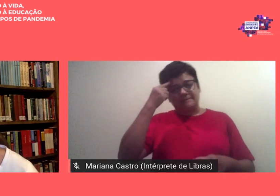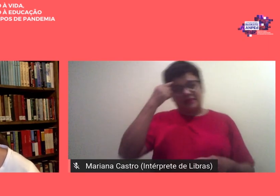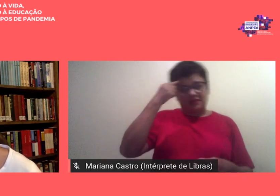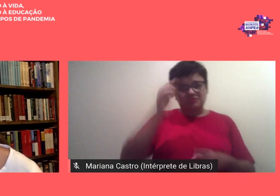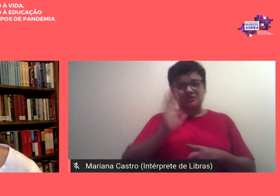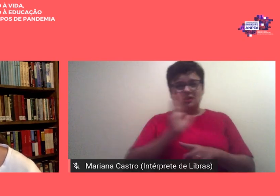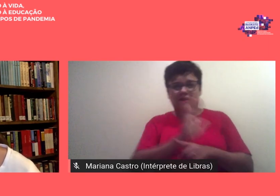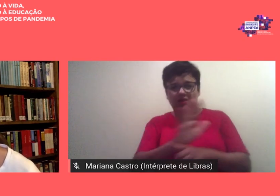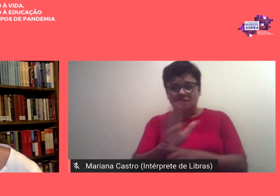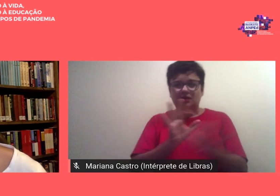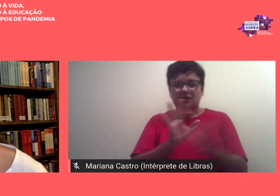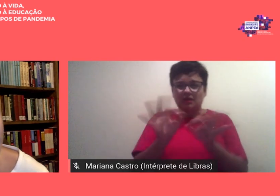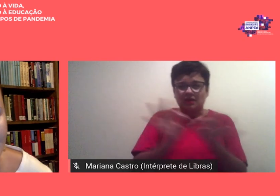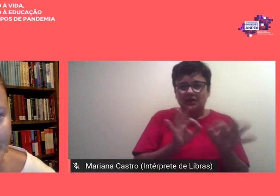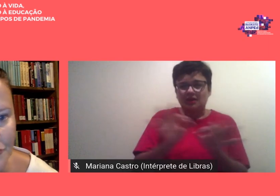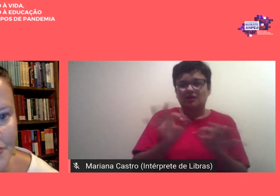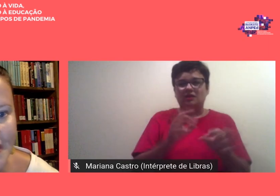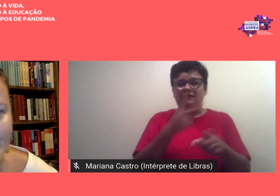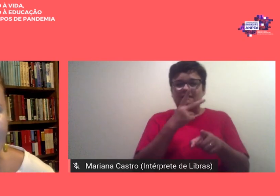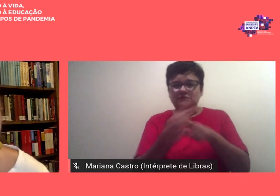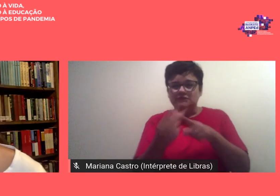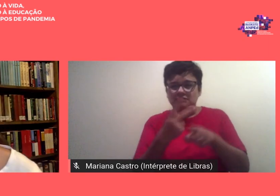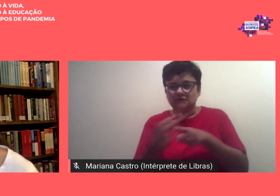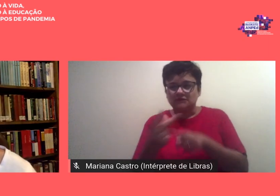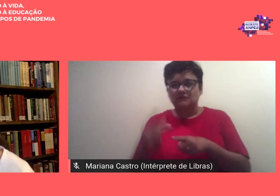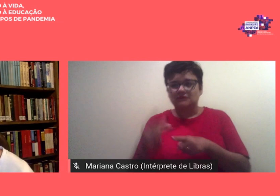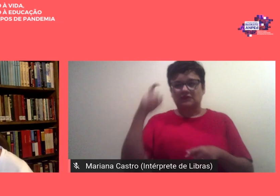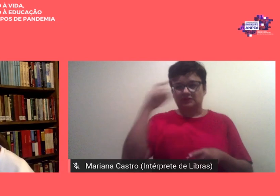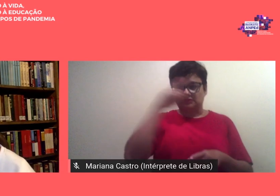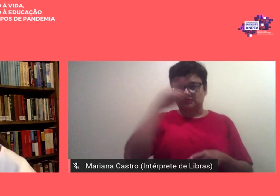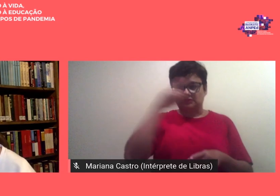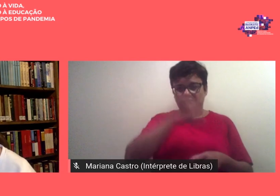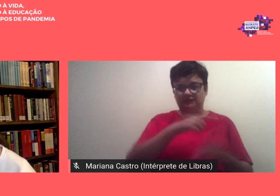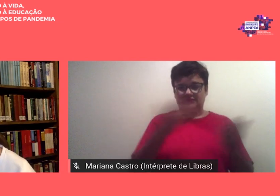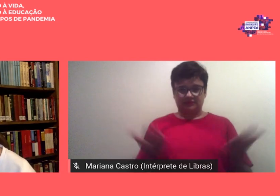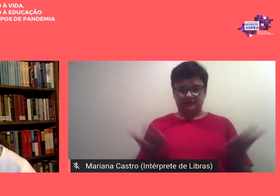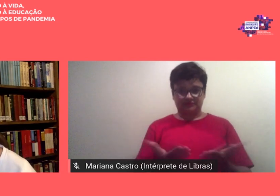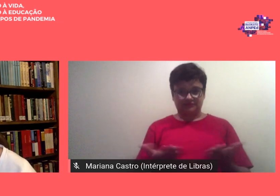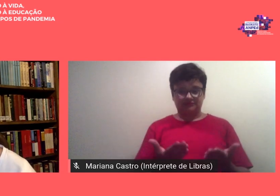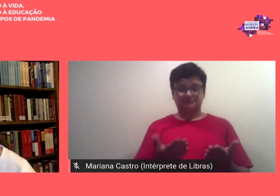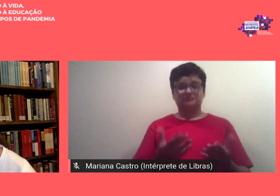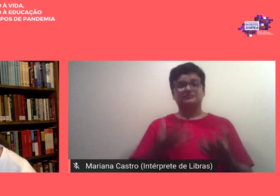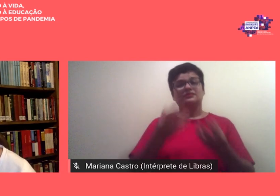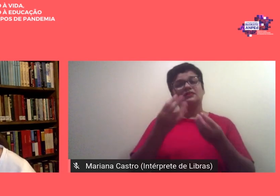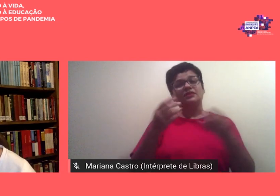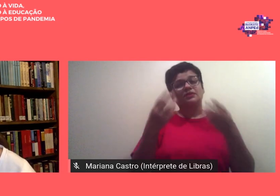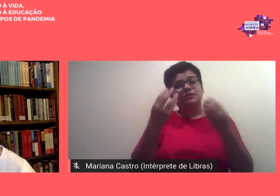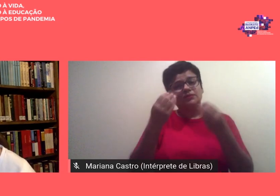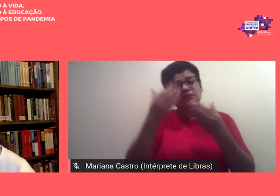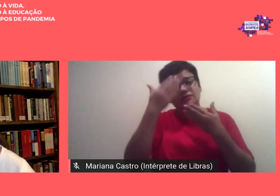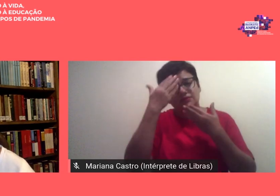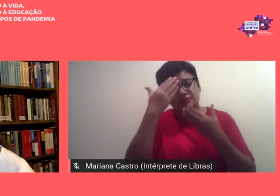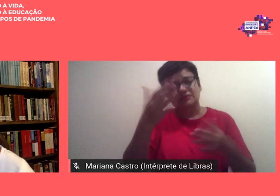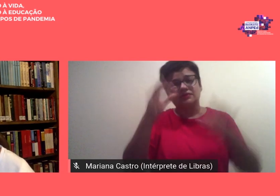contribuindo e superando os desafios dessa empreitada mas muito especialmente a professora